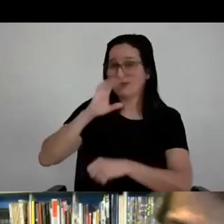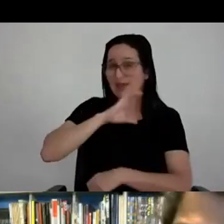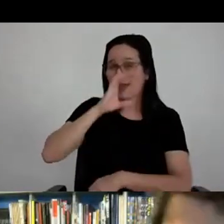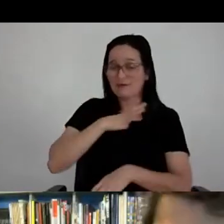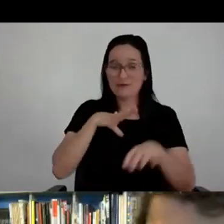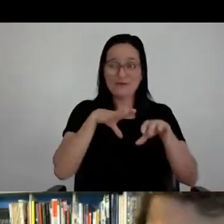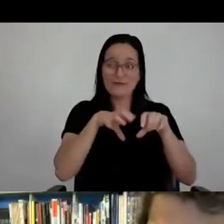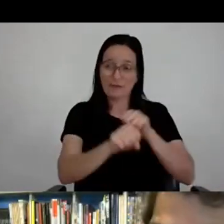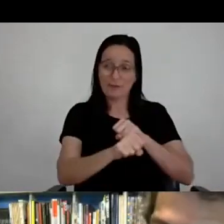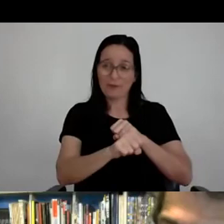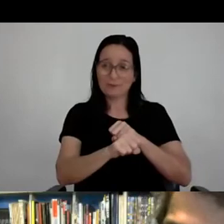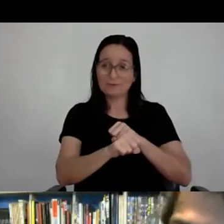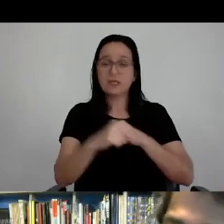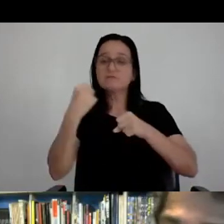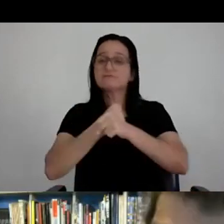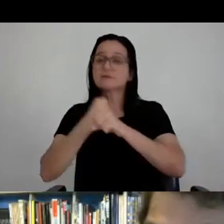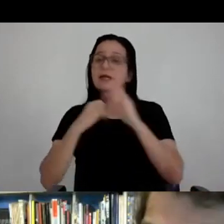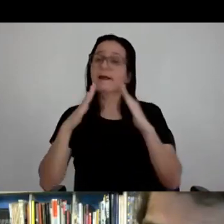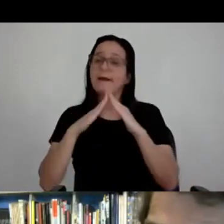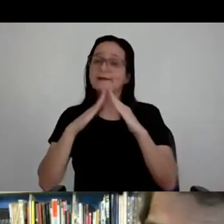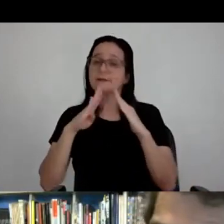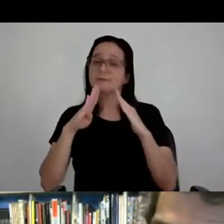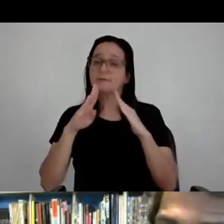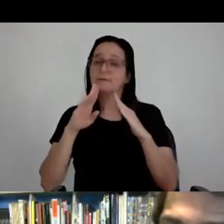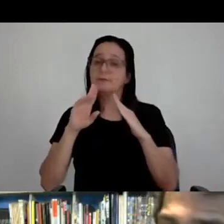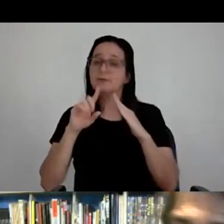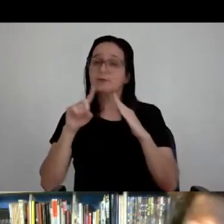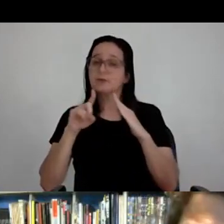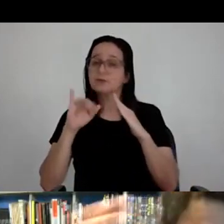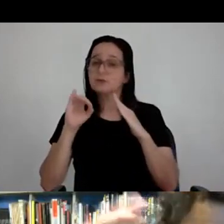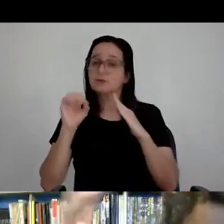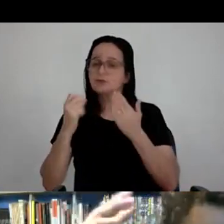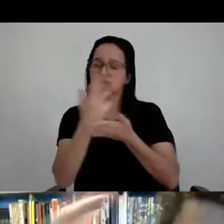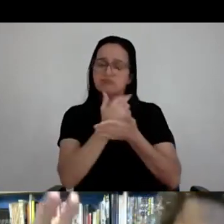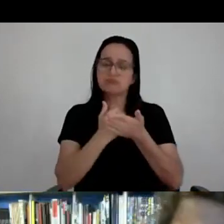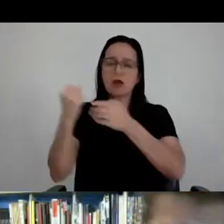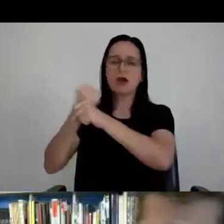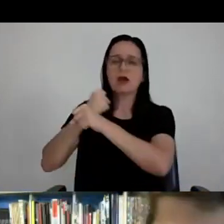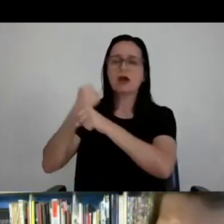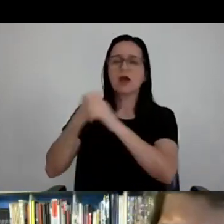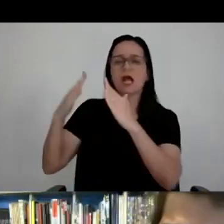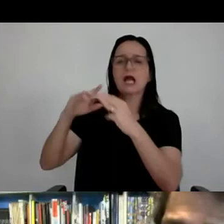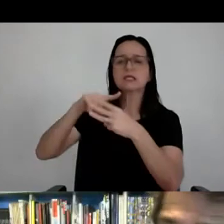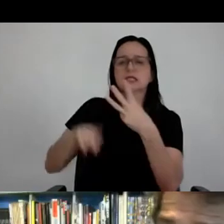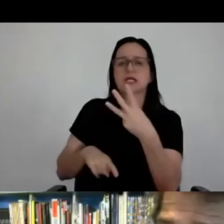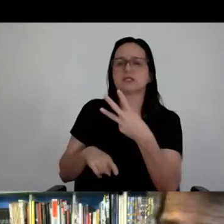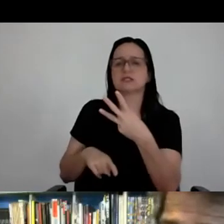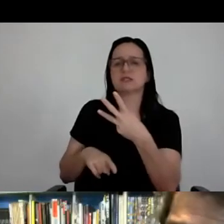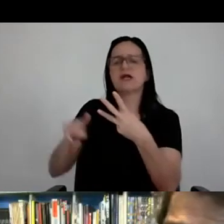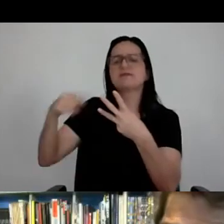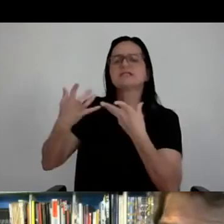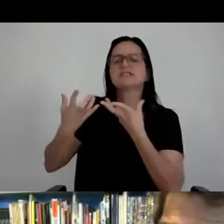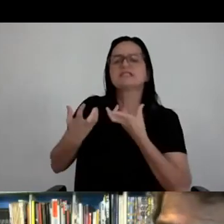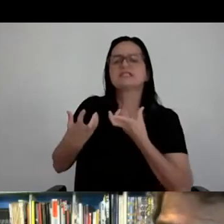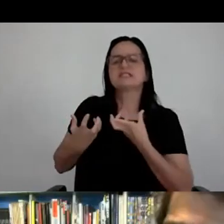acaso, eu fiz três casas em Búzios, projetei e construí as três casas, terminado aquele ano eu estava com a cabeça quente, cansado de obra, mas tinha ganho